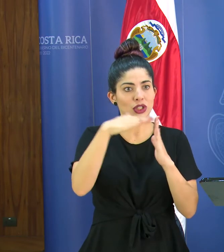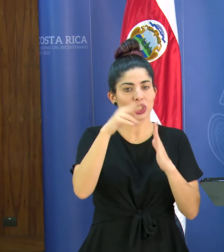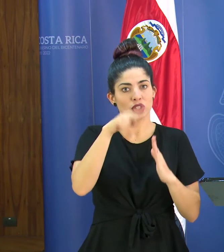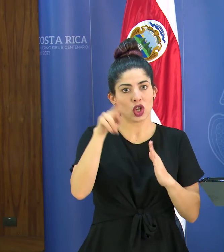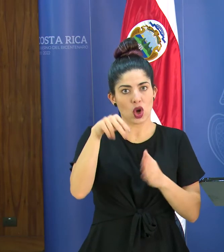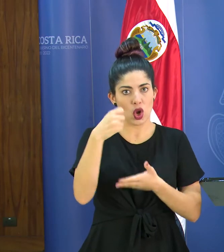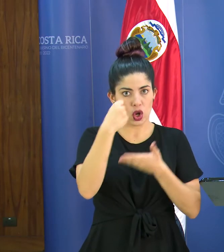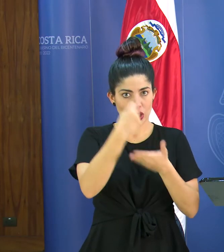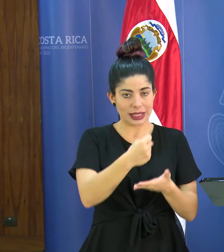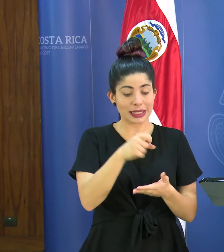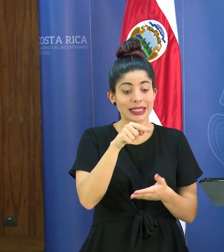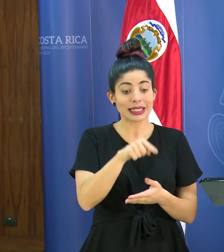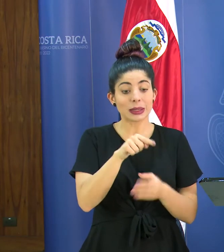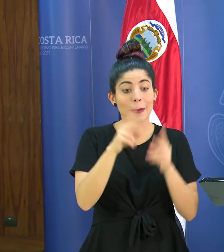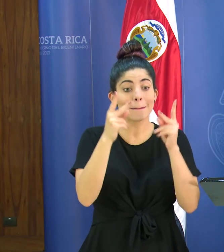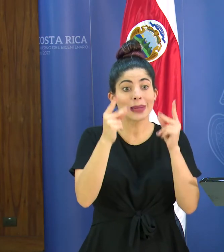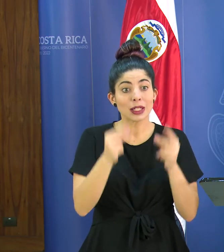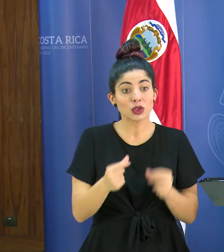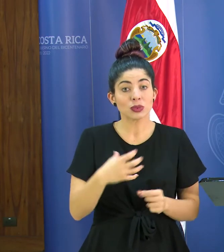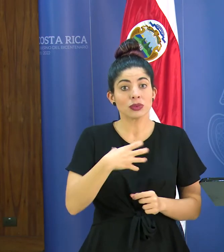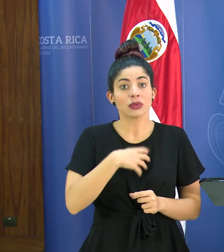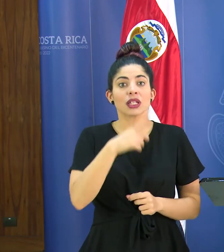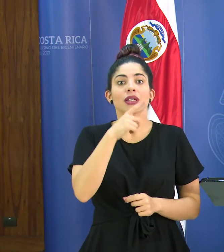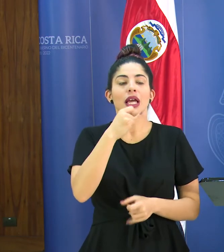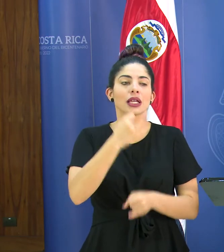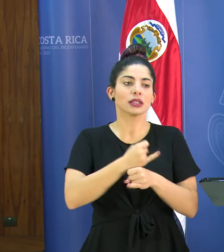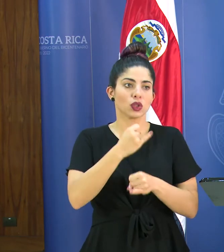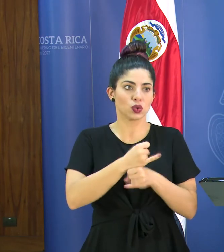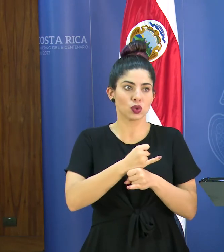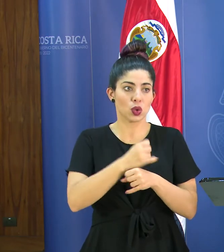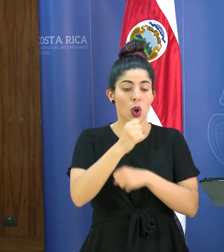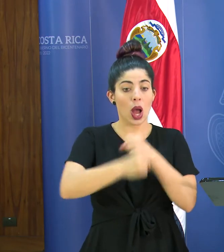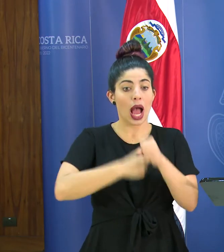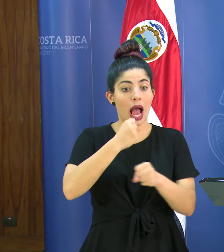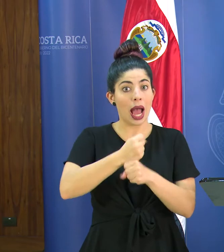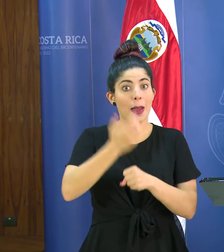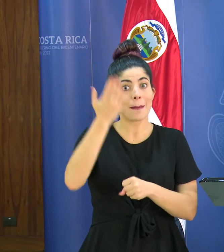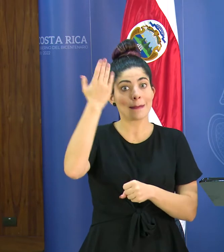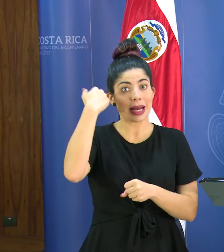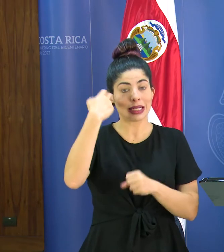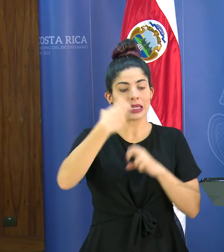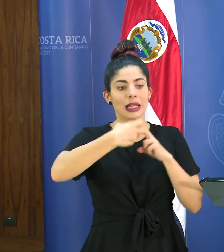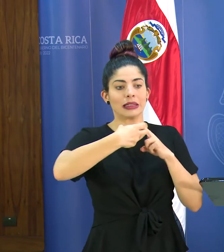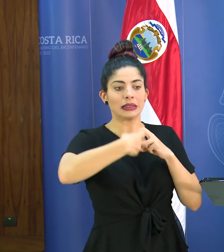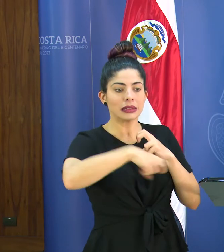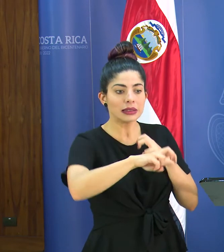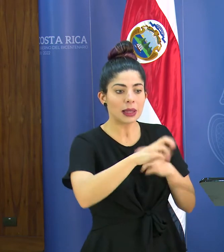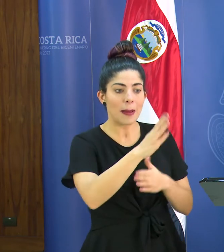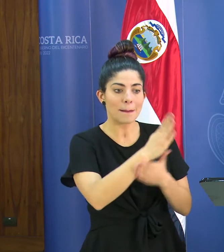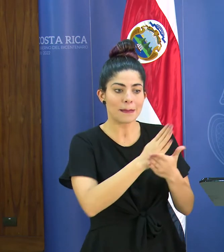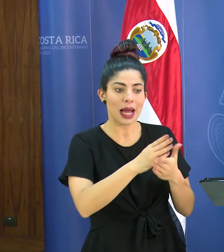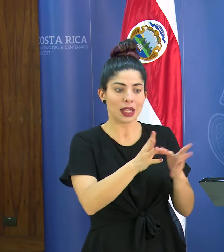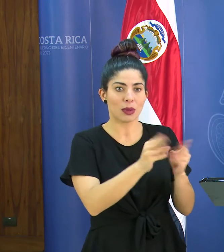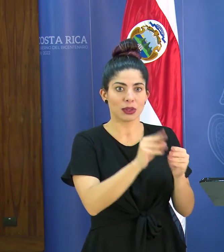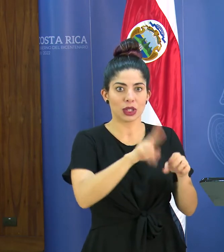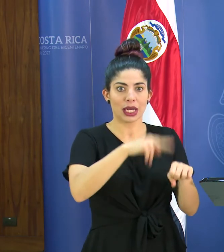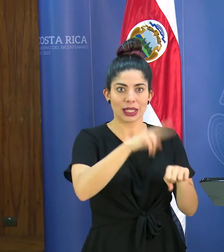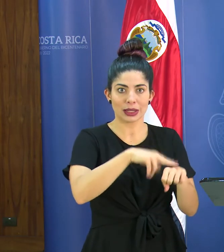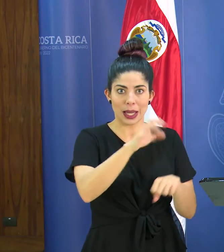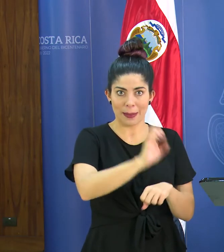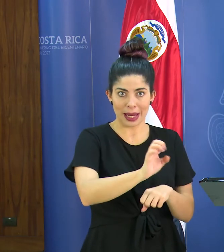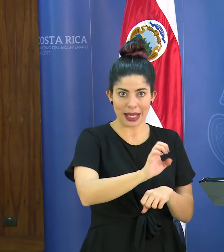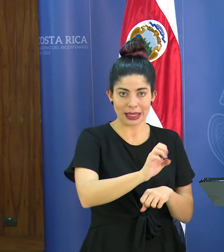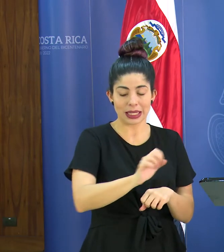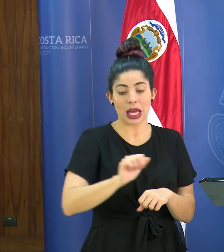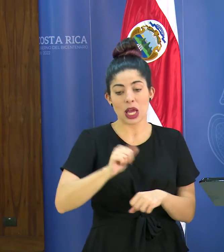colones esto es presupuesto de la institución que el año pasado trasladamos una cantidad a la comisión nacional de emergencias